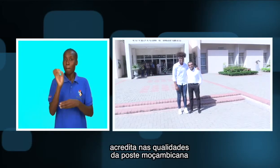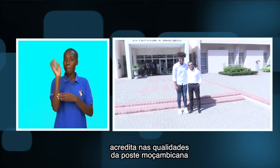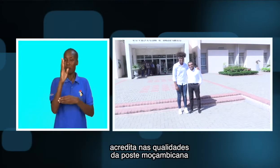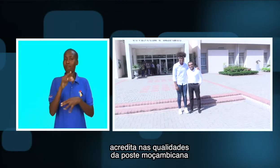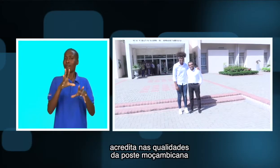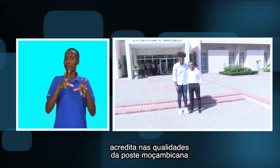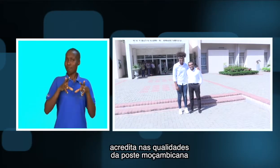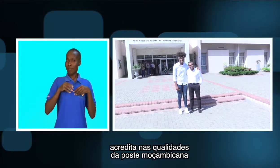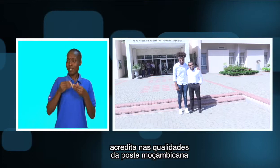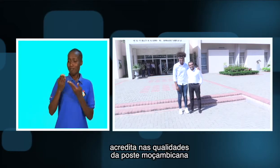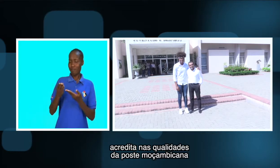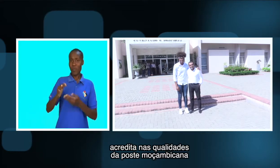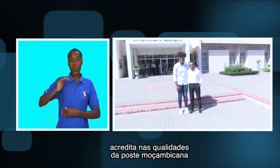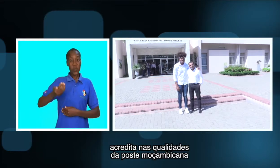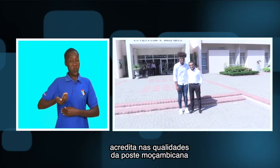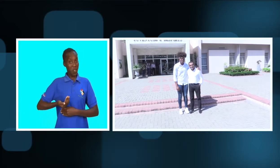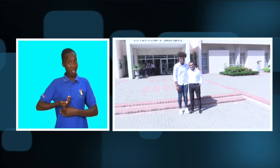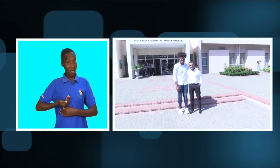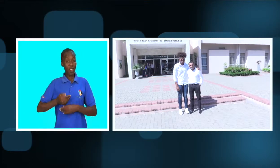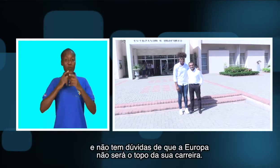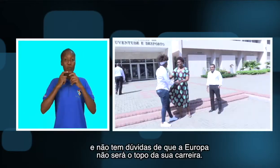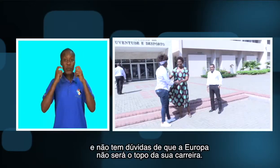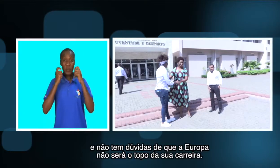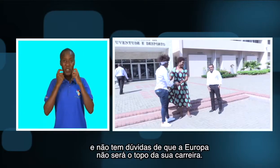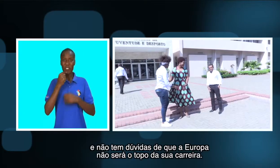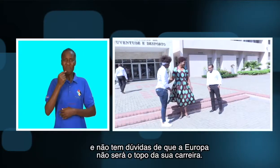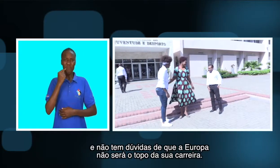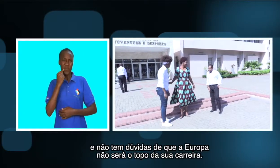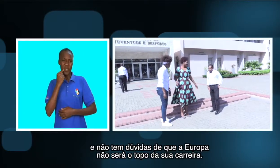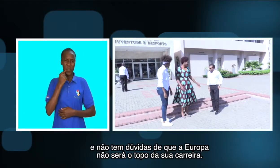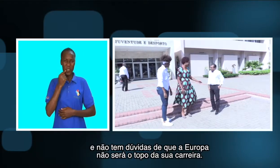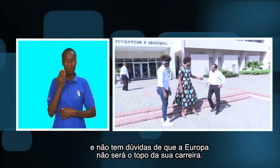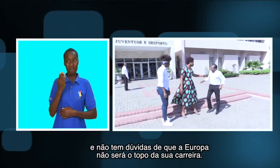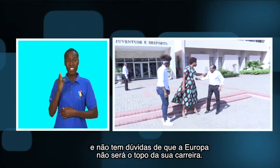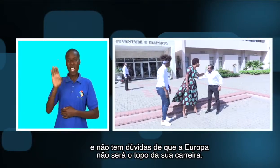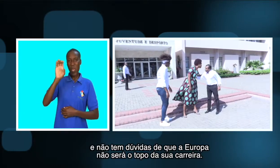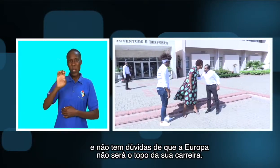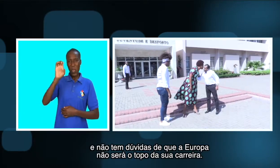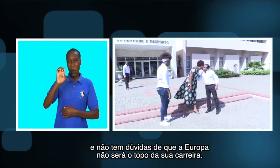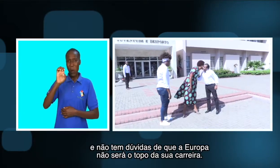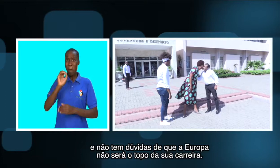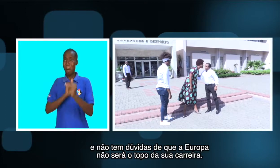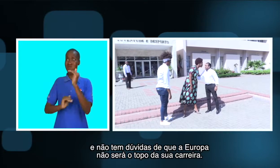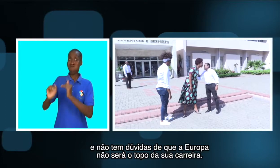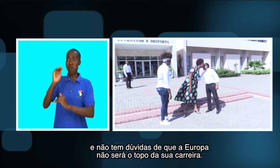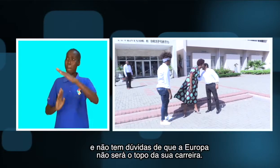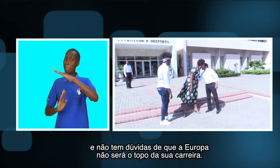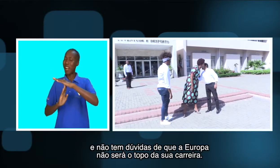qualidades da aposta moçambicana e não tem dúvidas que a Europa não será o topo da